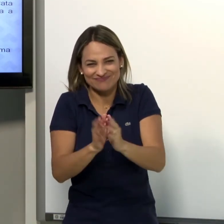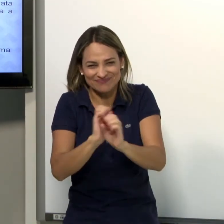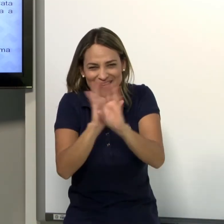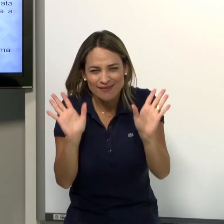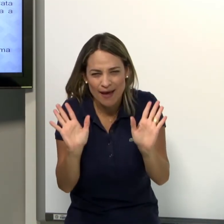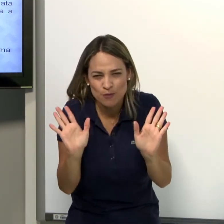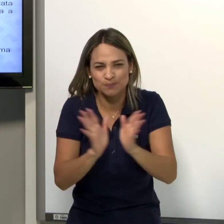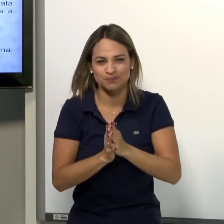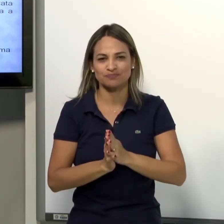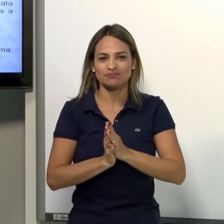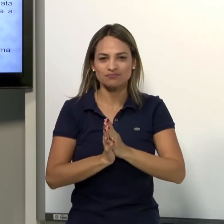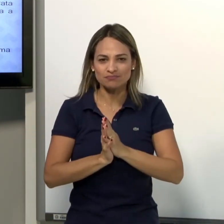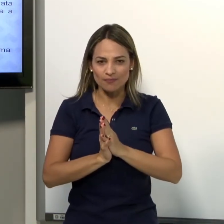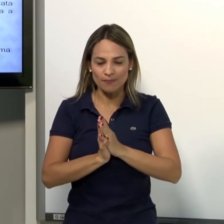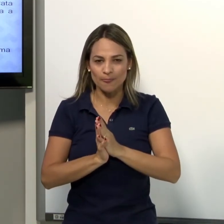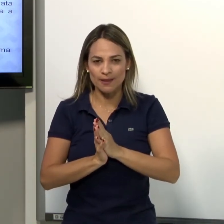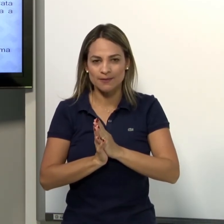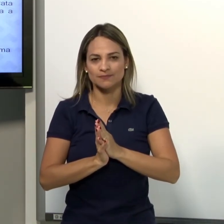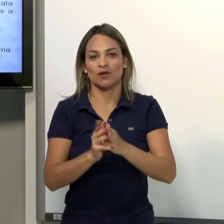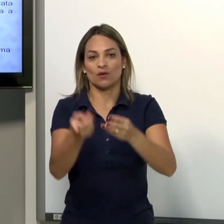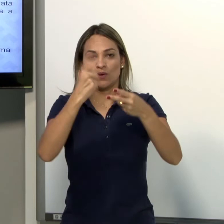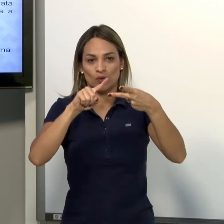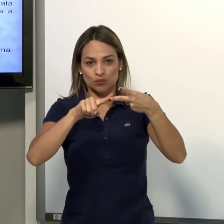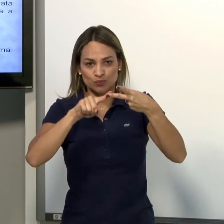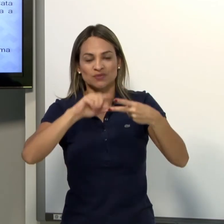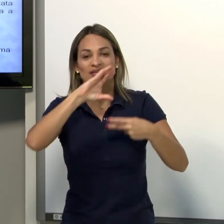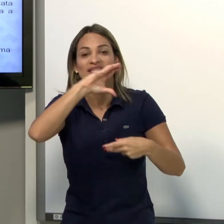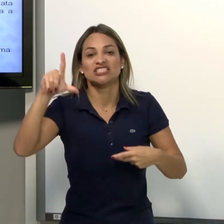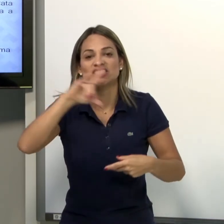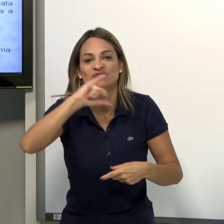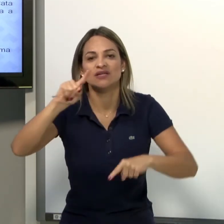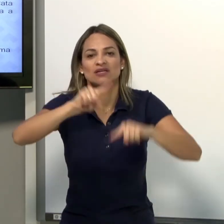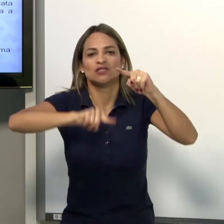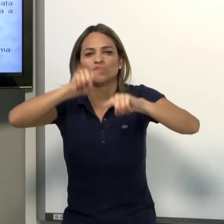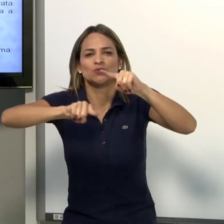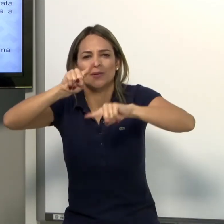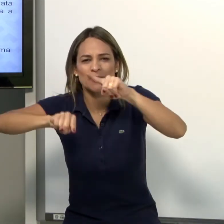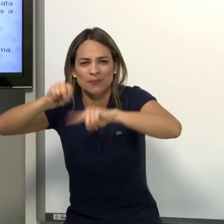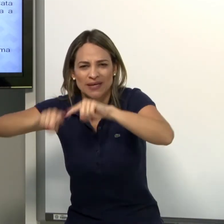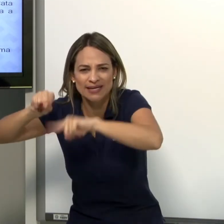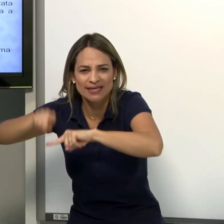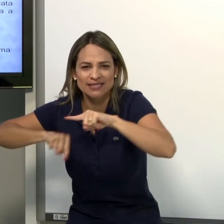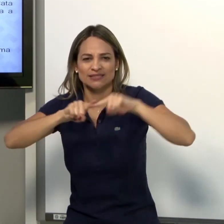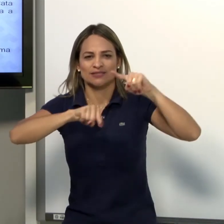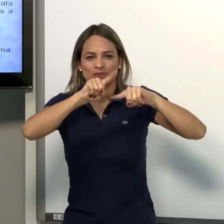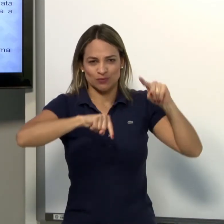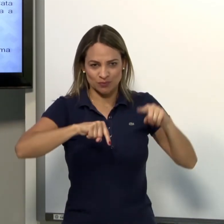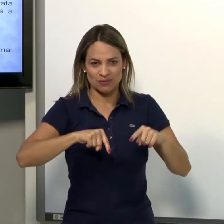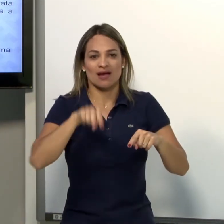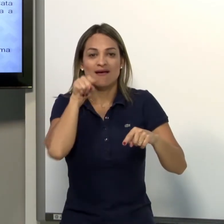Mas ficou claro? Vocês entenderam? O outro é o classificador instrumental.